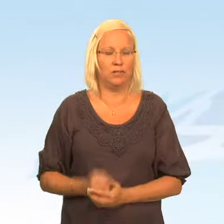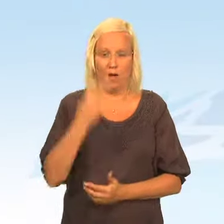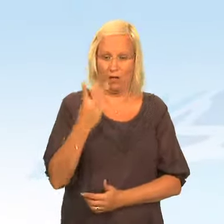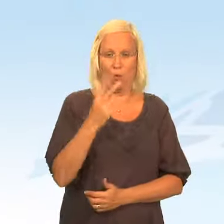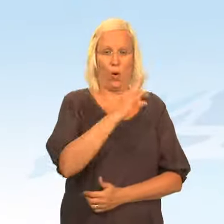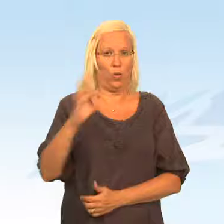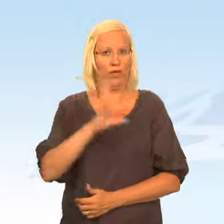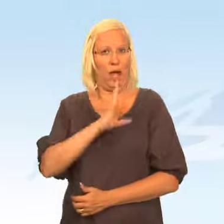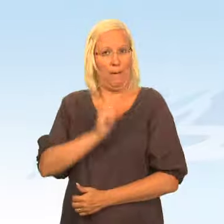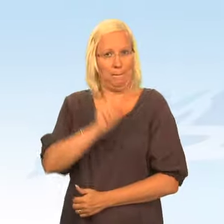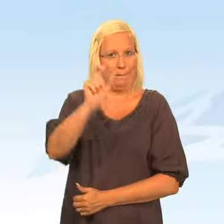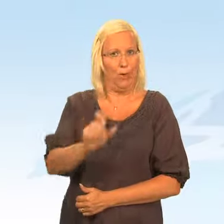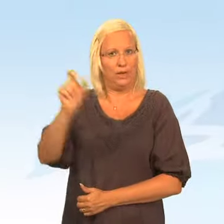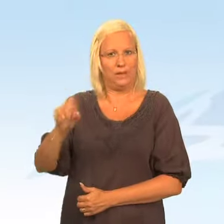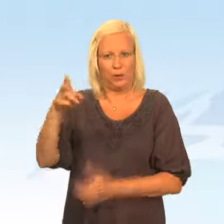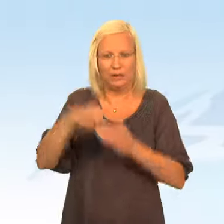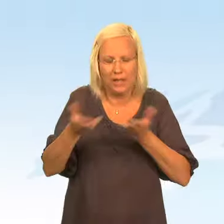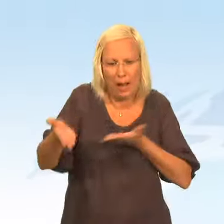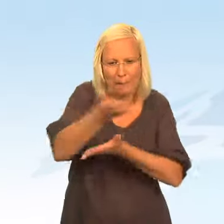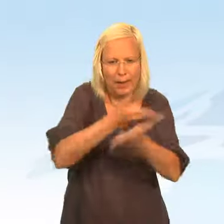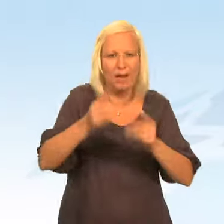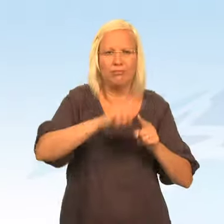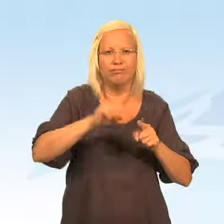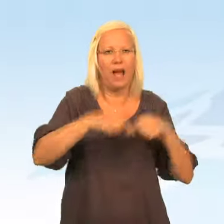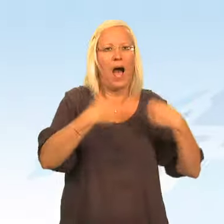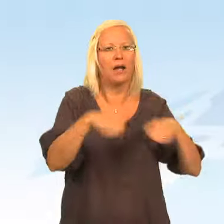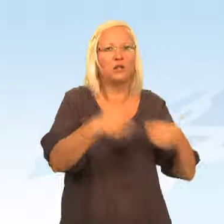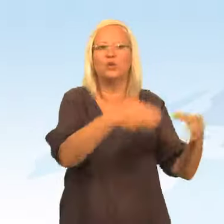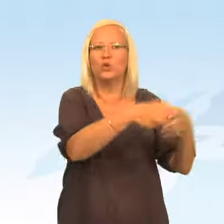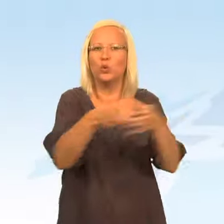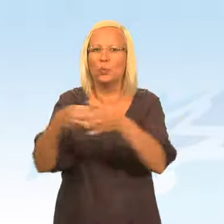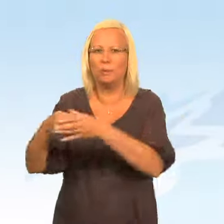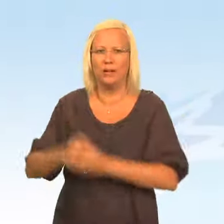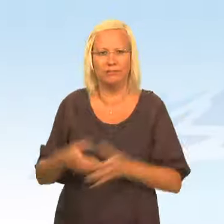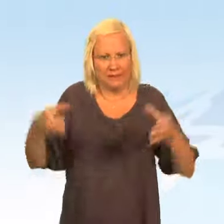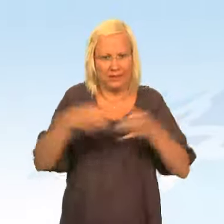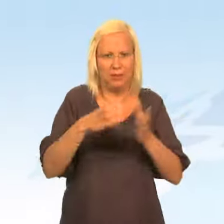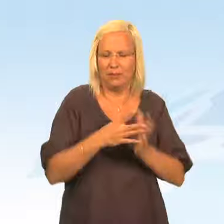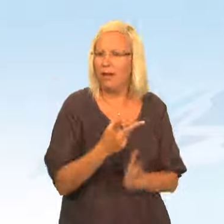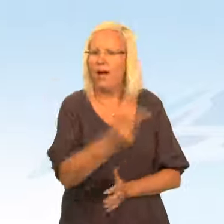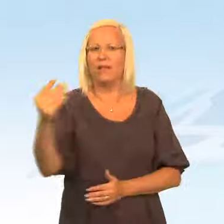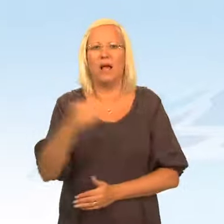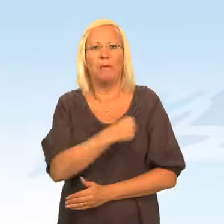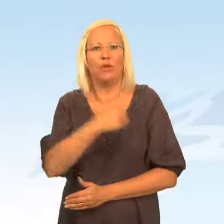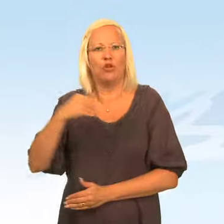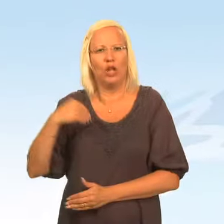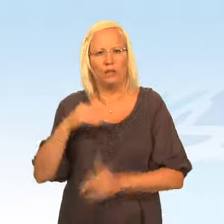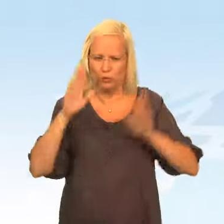200 poliser samarbetar nu i auktionsgrupper med andra myndigheter för att stoppa de